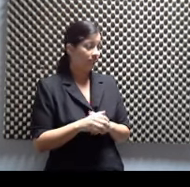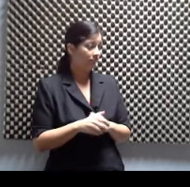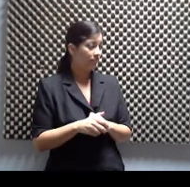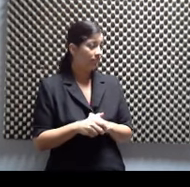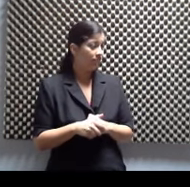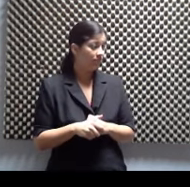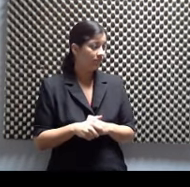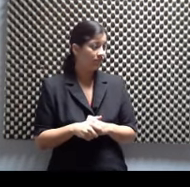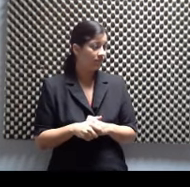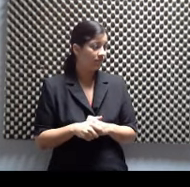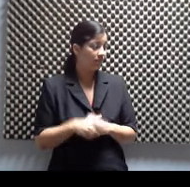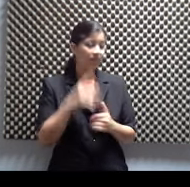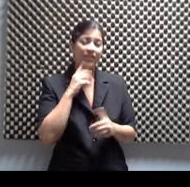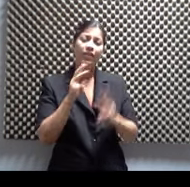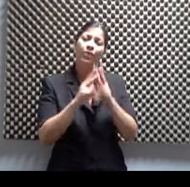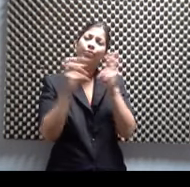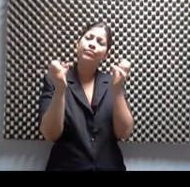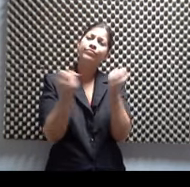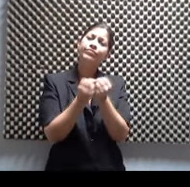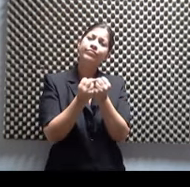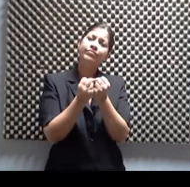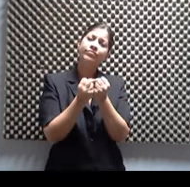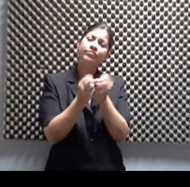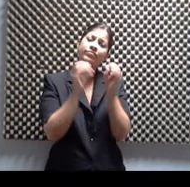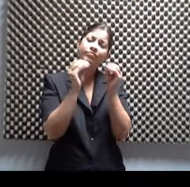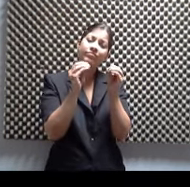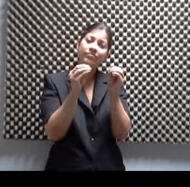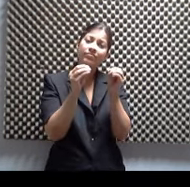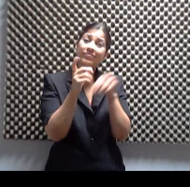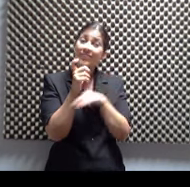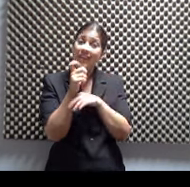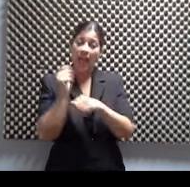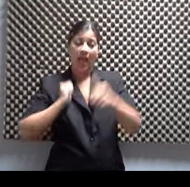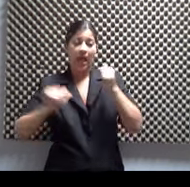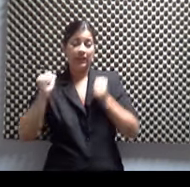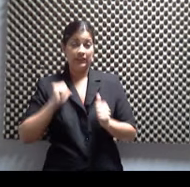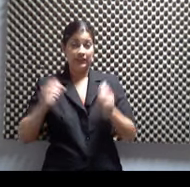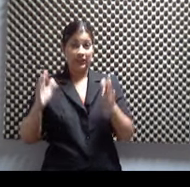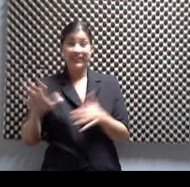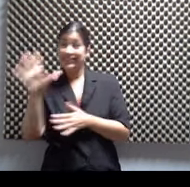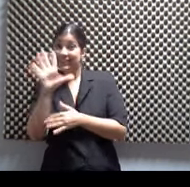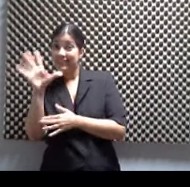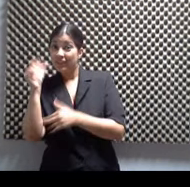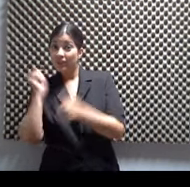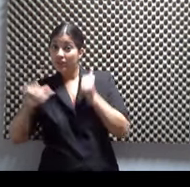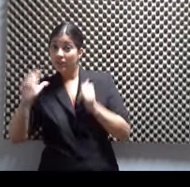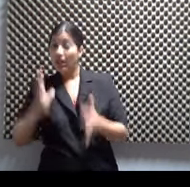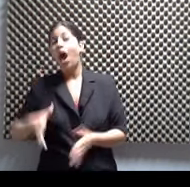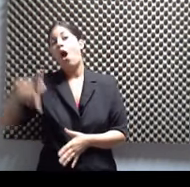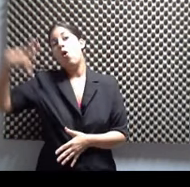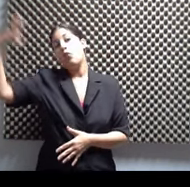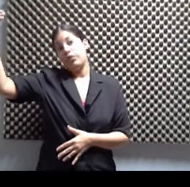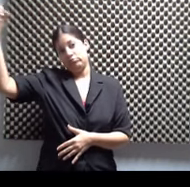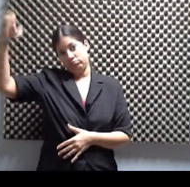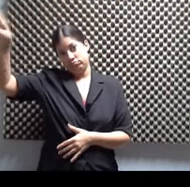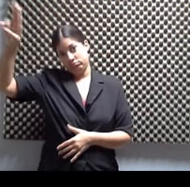están siendo dados por los artistas que traje. Son cinco artistas de afuera, de Iowa